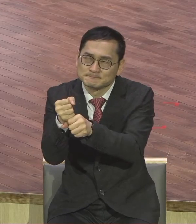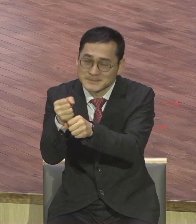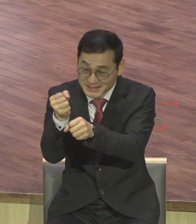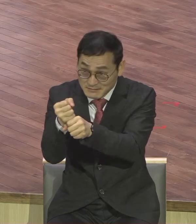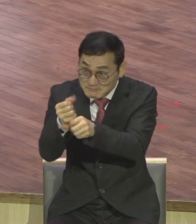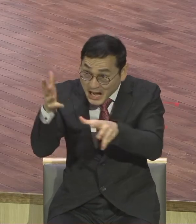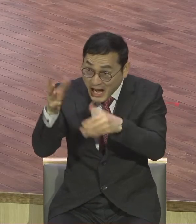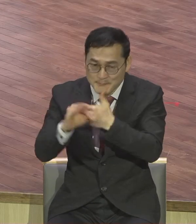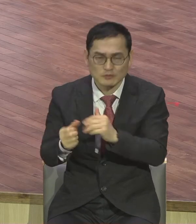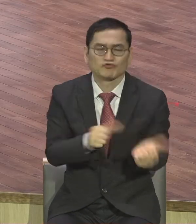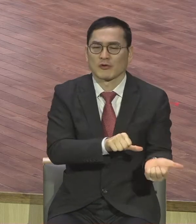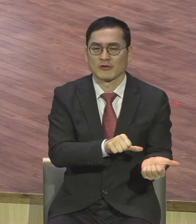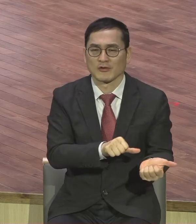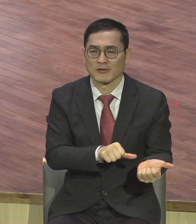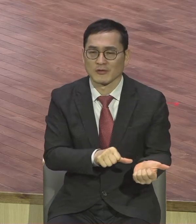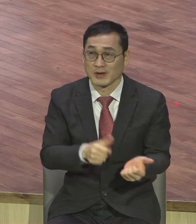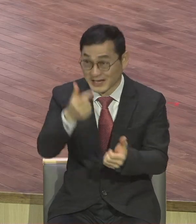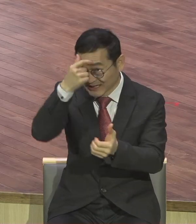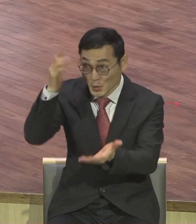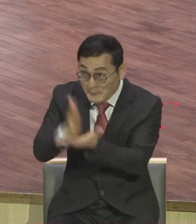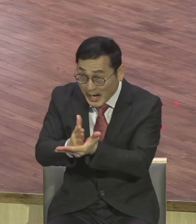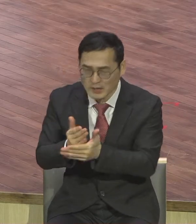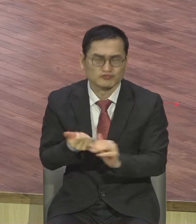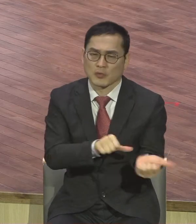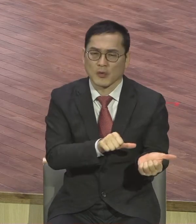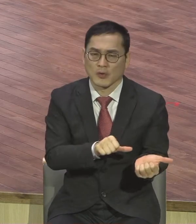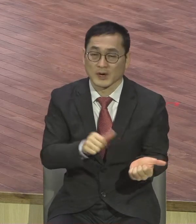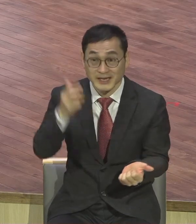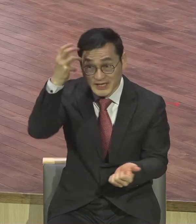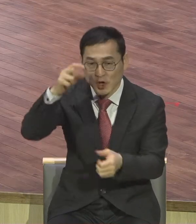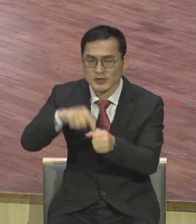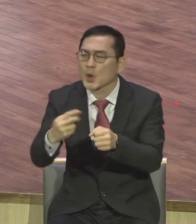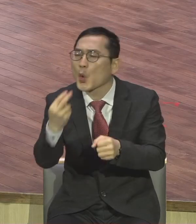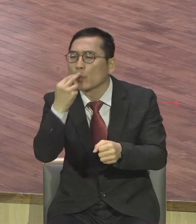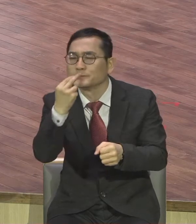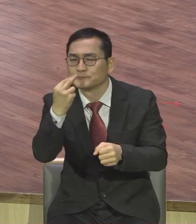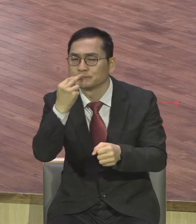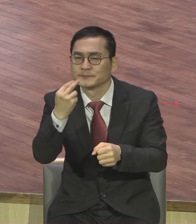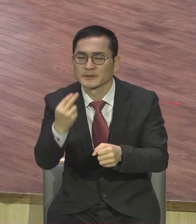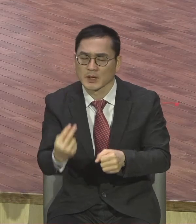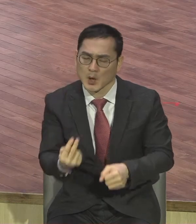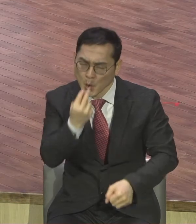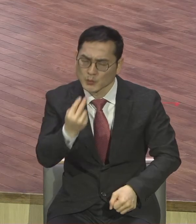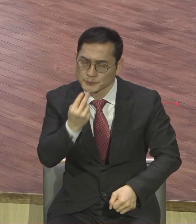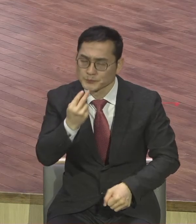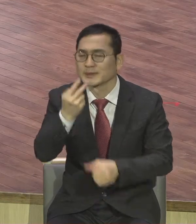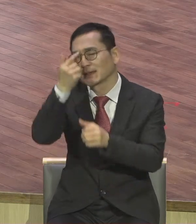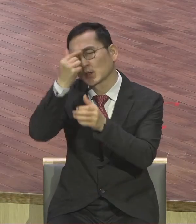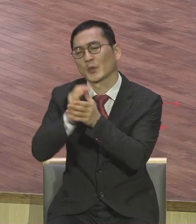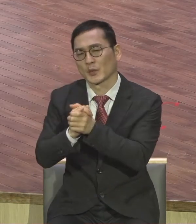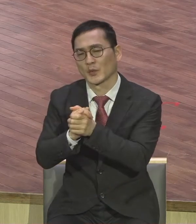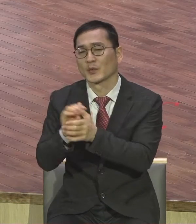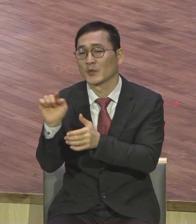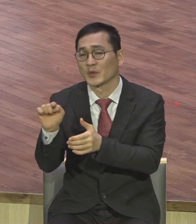나는 기도 아니면 살 수가 없다. 영적 호흡입니다. 호흡 기도는. 하나님 앞에 기도하고 하나님 앞에 다 내려놓고